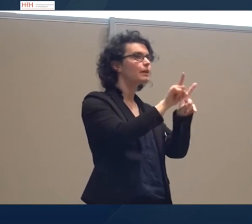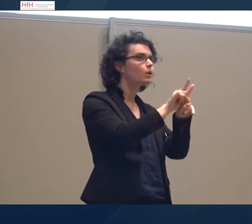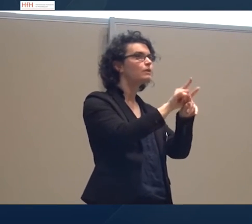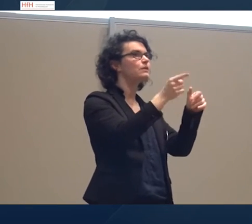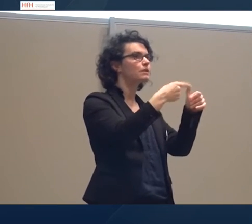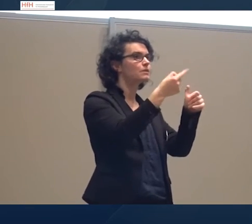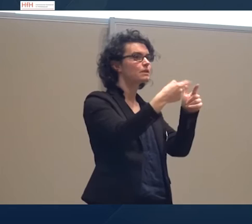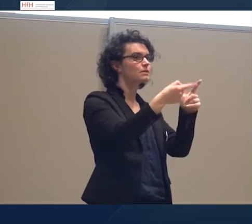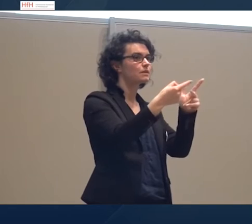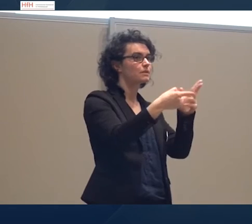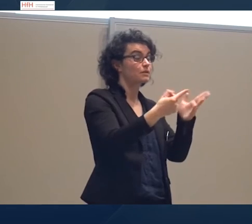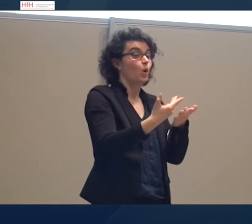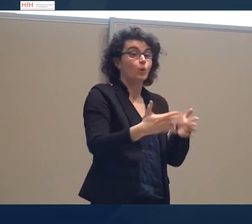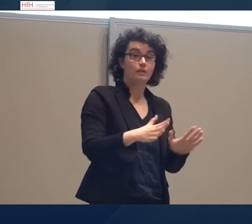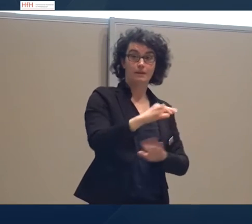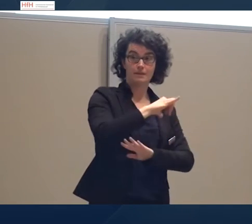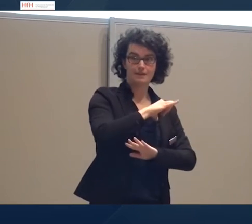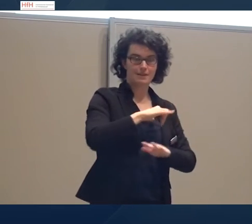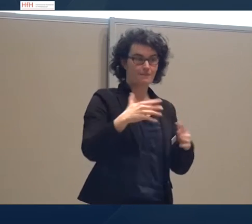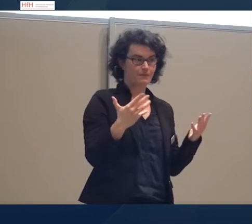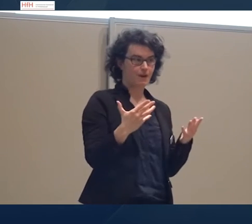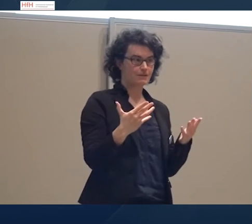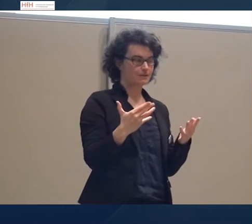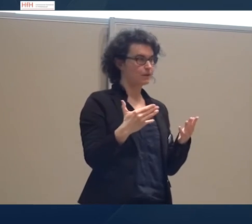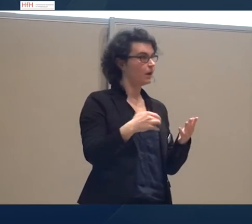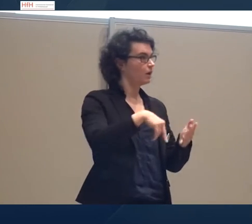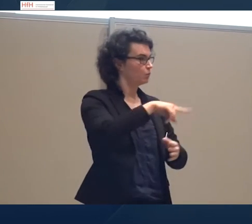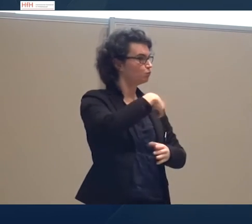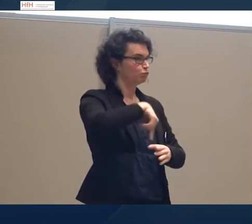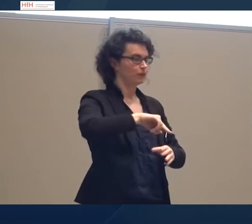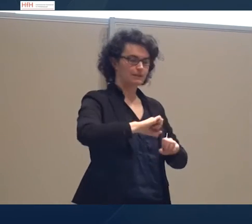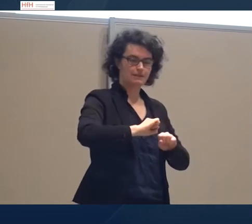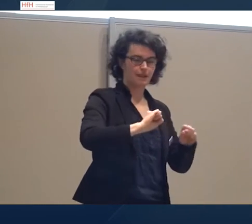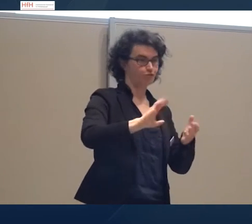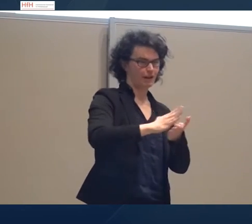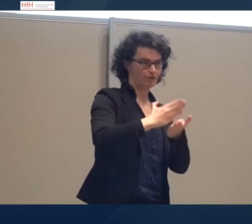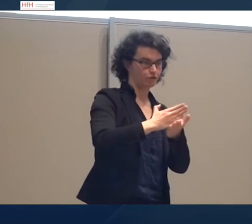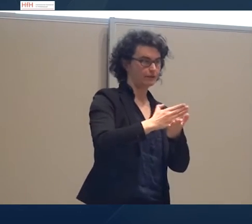Und interessant ist, wir eigentlich sehr schnell entscheiden können, ob etwas im Text ist oder nicht.